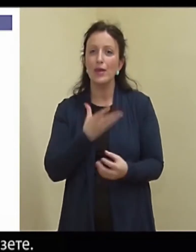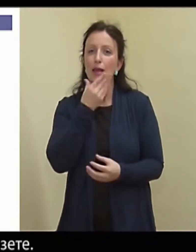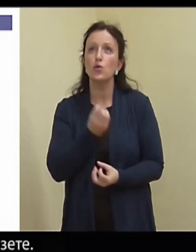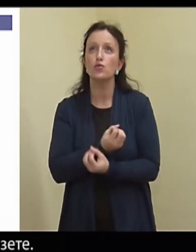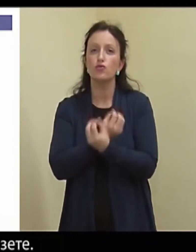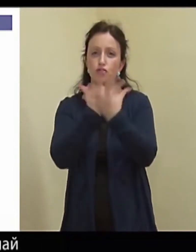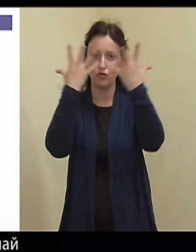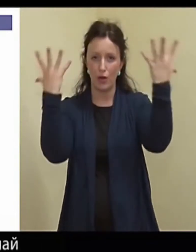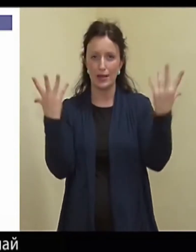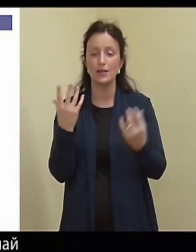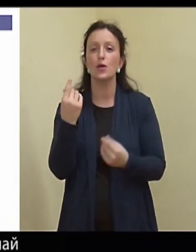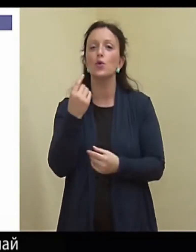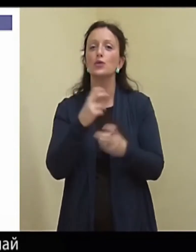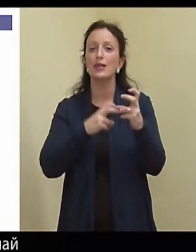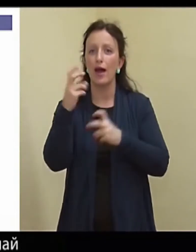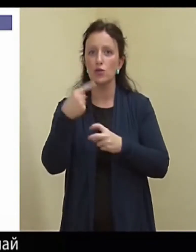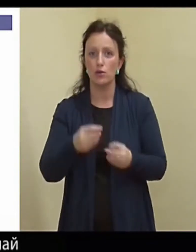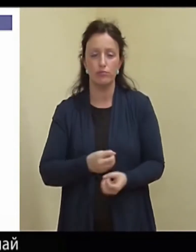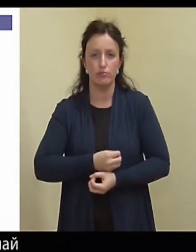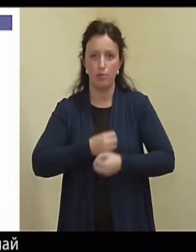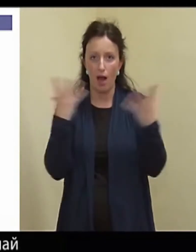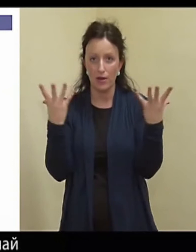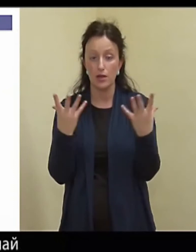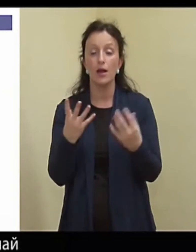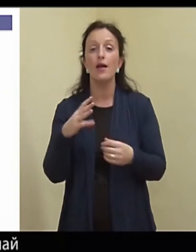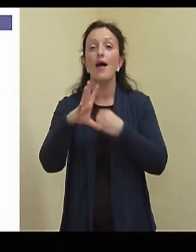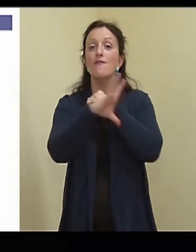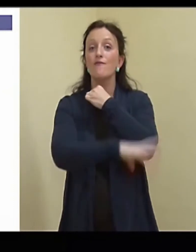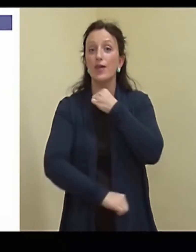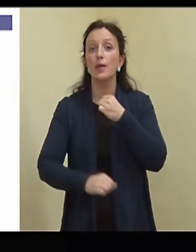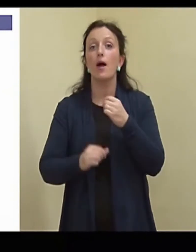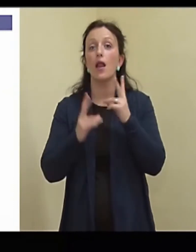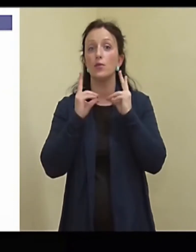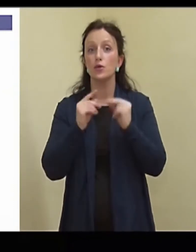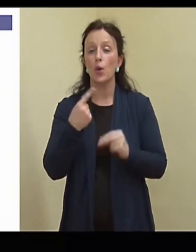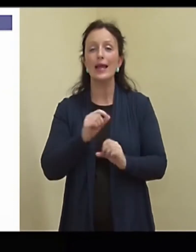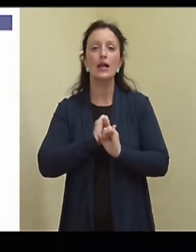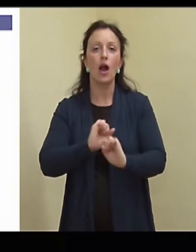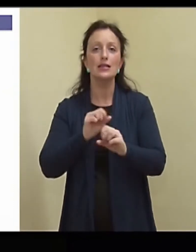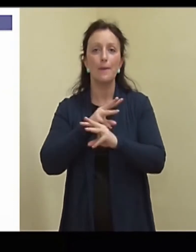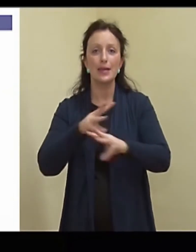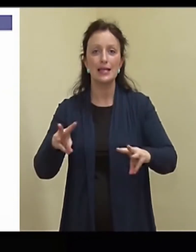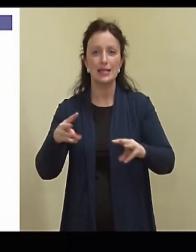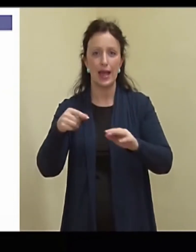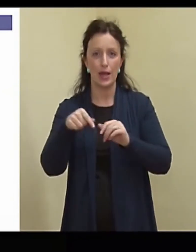lugenud. Viimane tõsisem sündmus kaitseministerium, kus oli palju